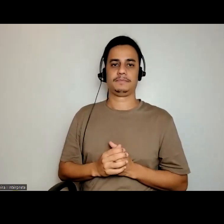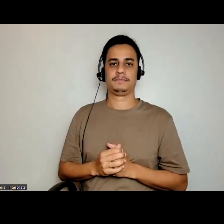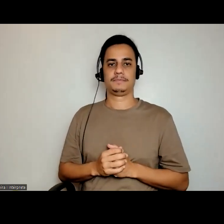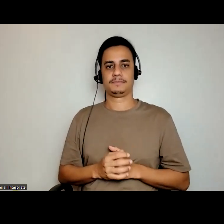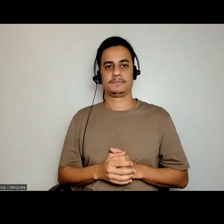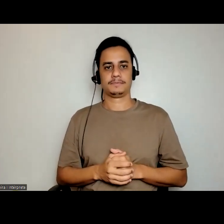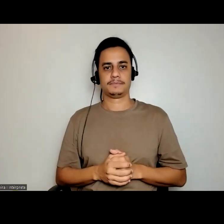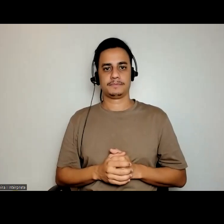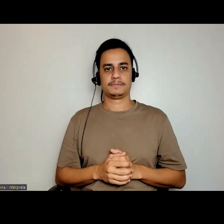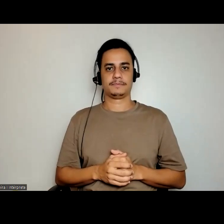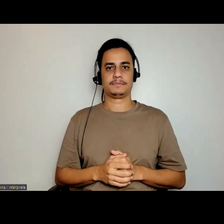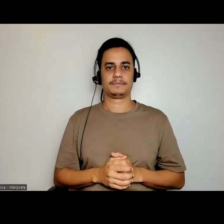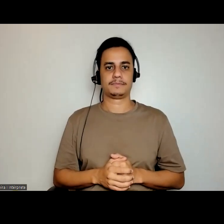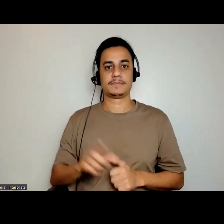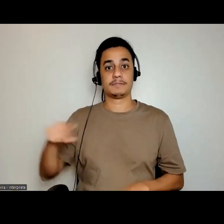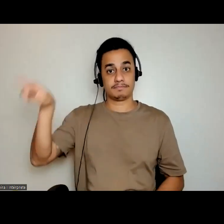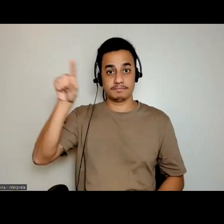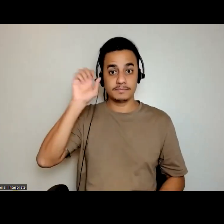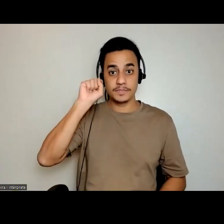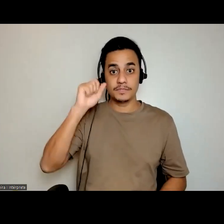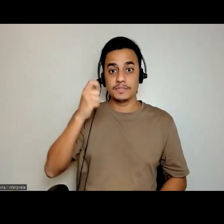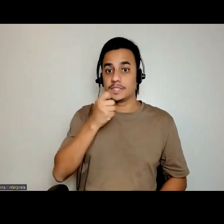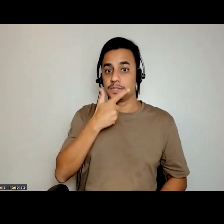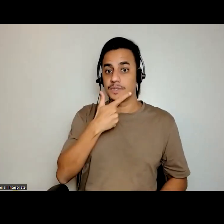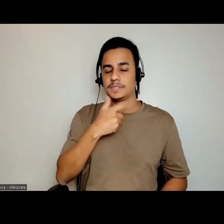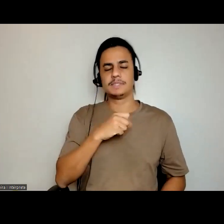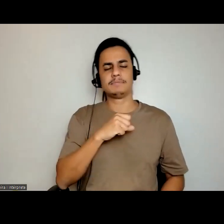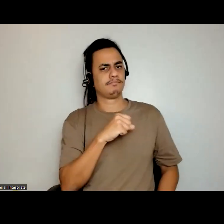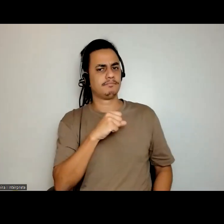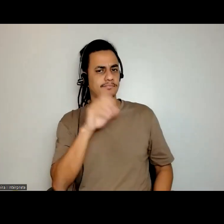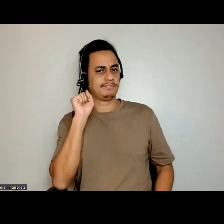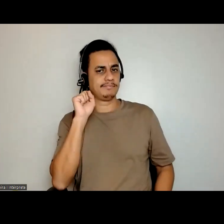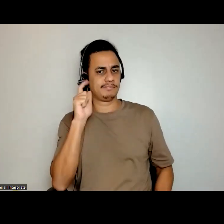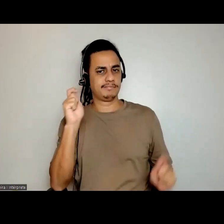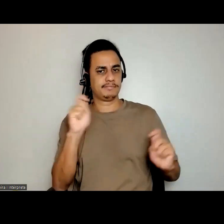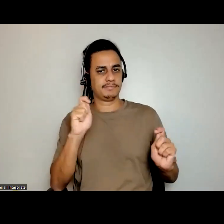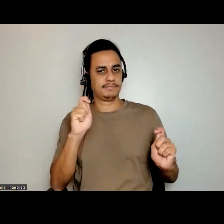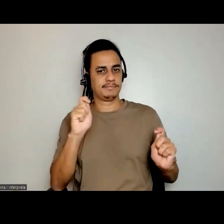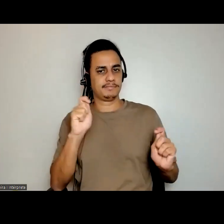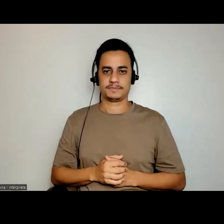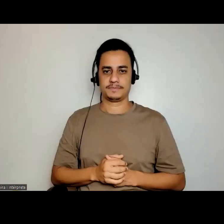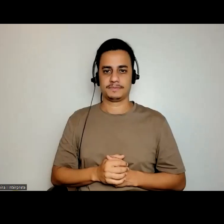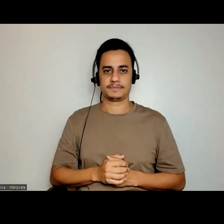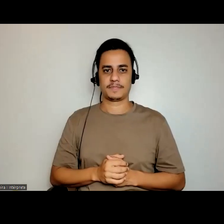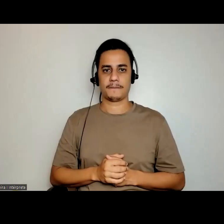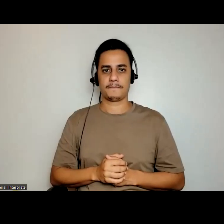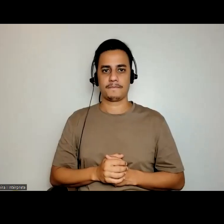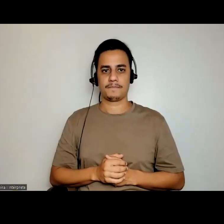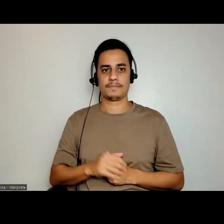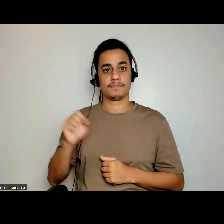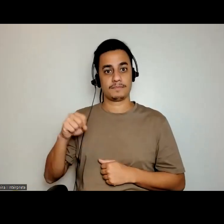Só um minutinho, gente. Estava vendo, Suzy? Estou. Estava vindo? Estou sim. Suzy, estava vindo?